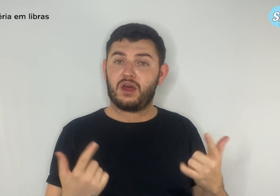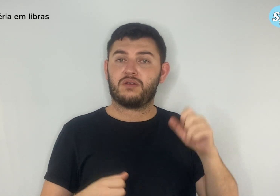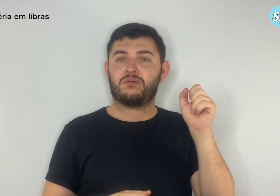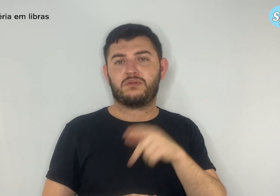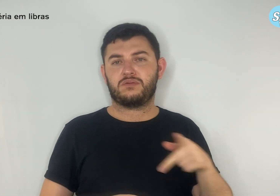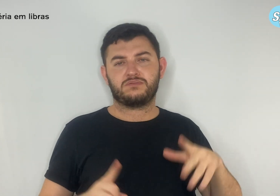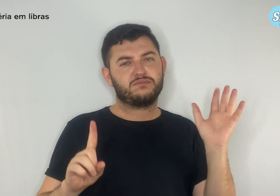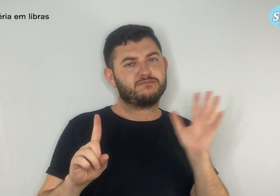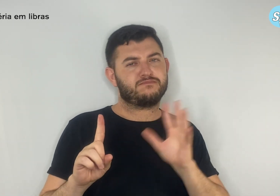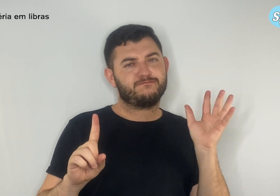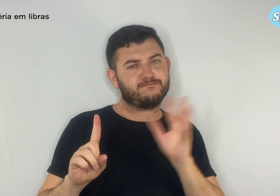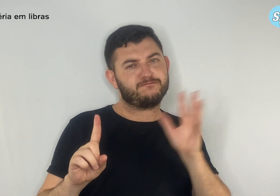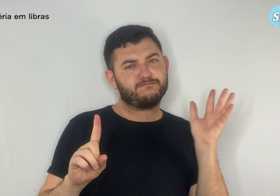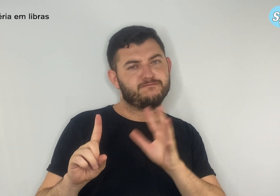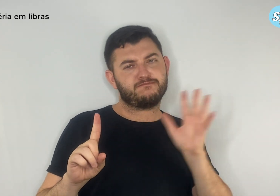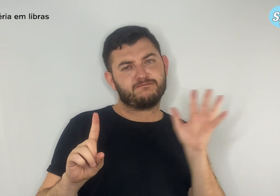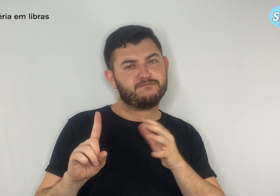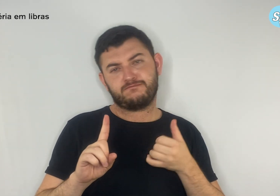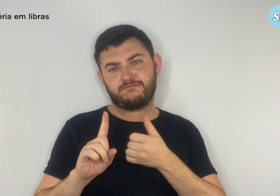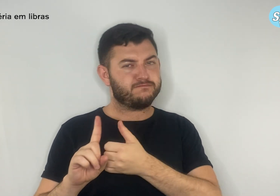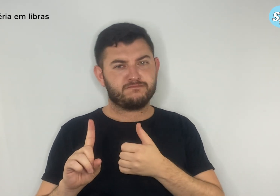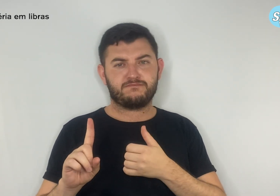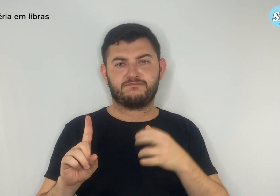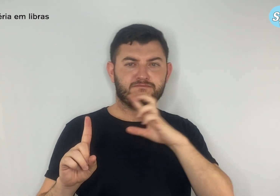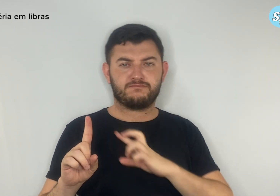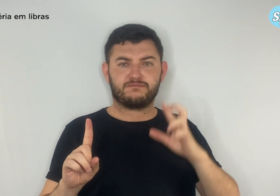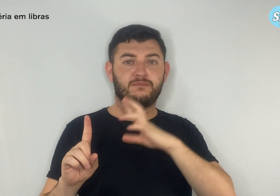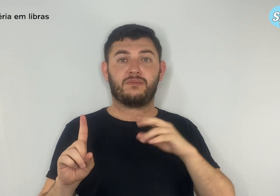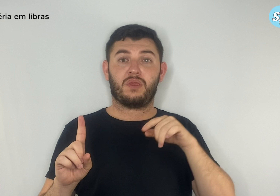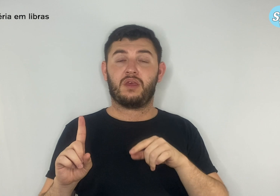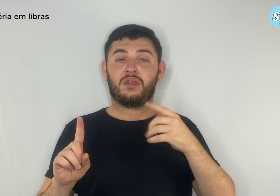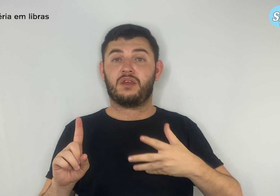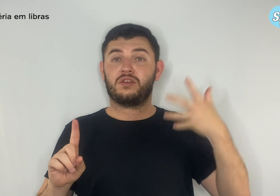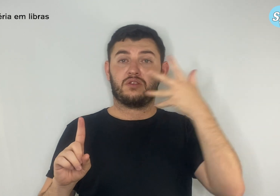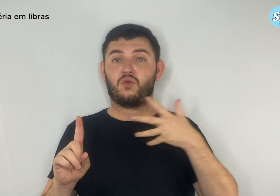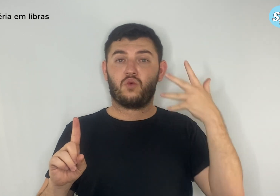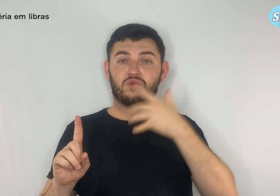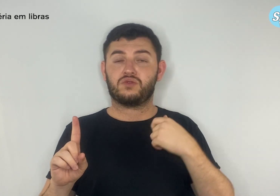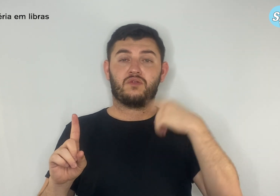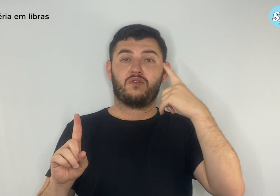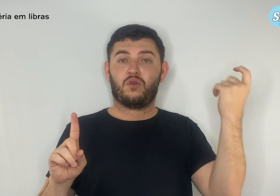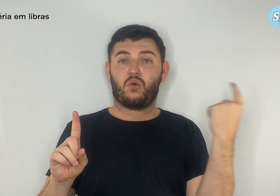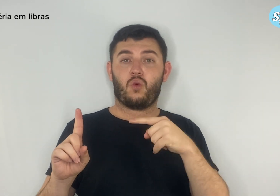Esse discurso gera uma onda de violência contra professores e professoras,